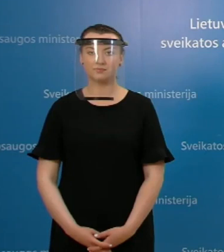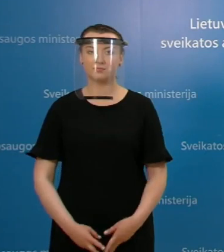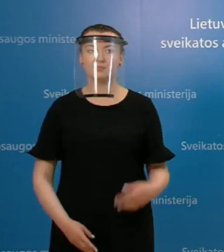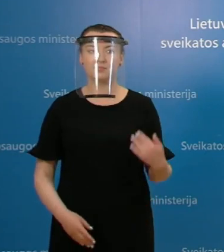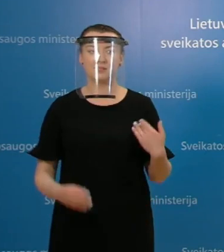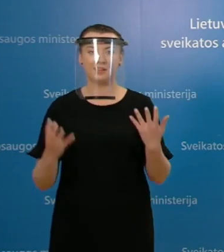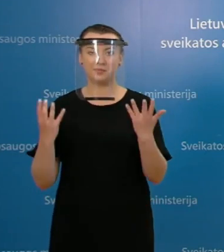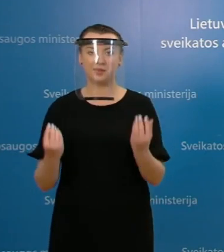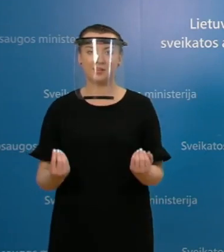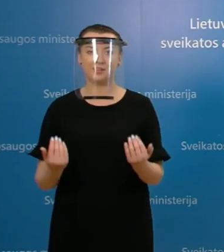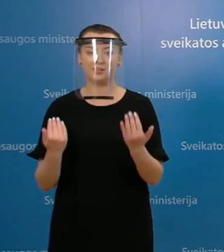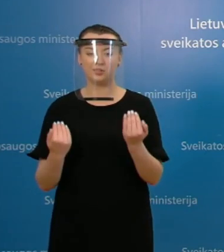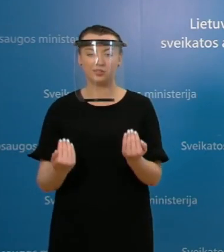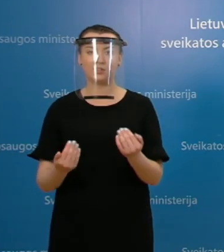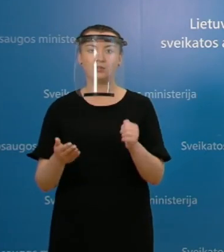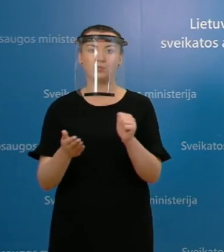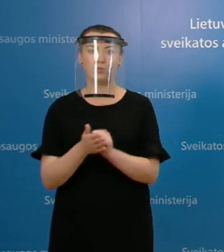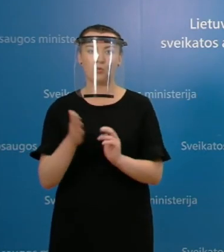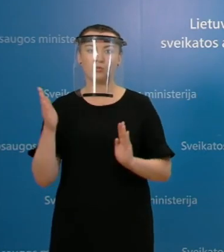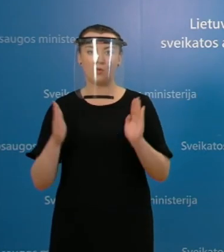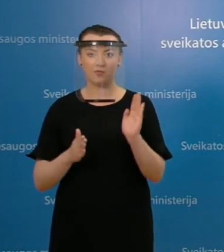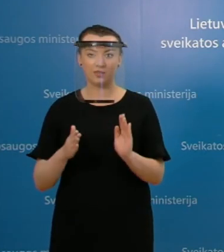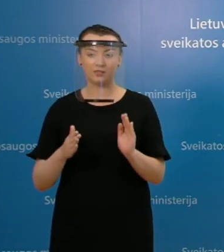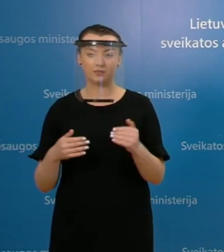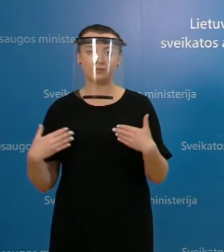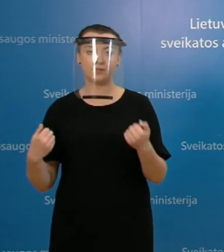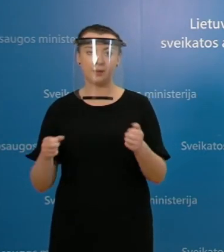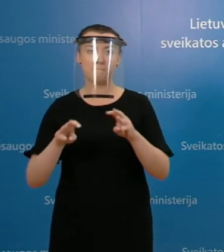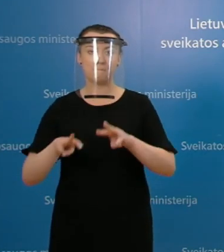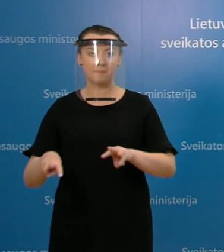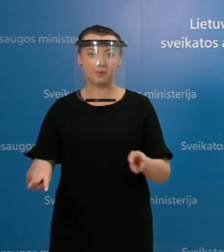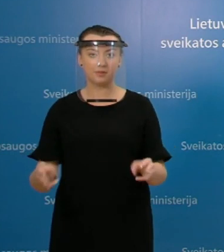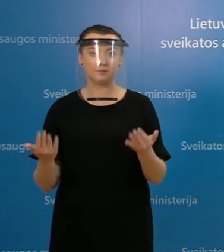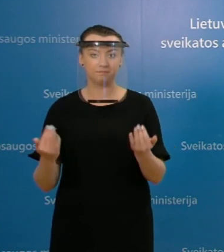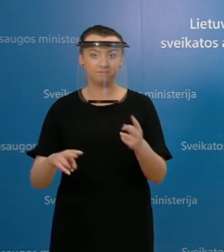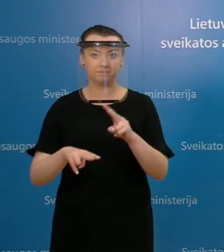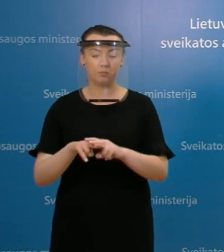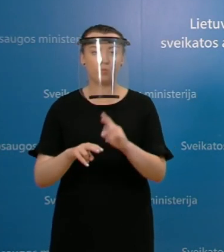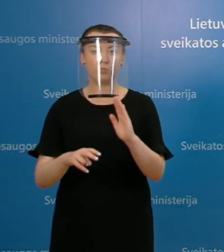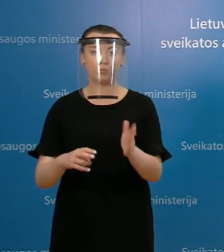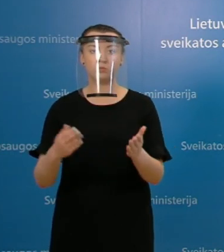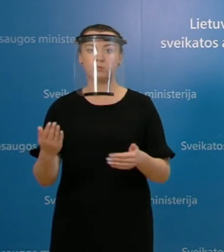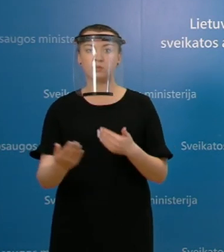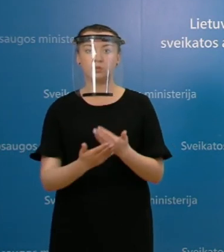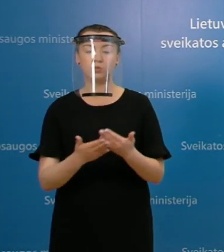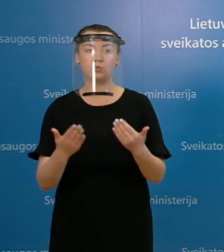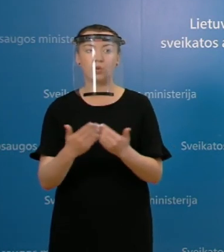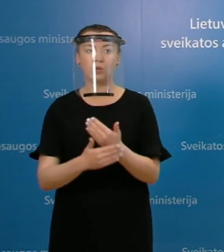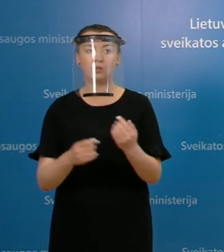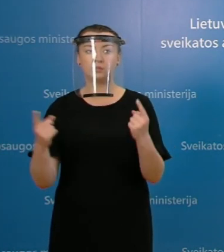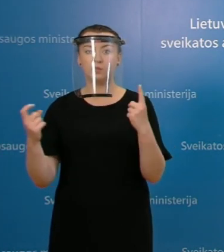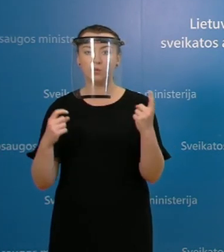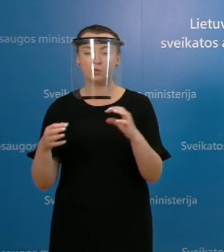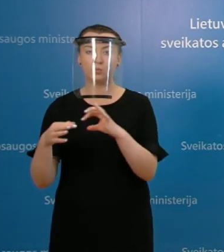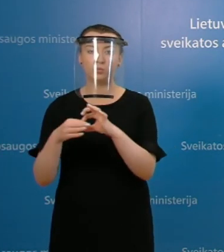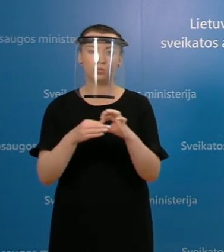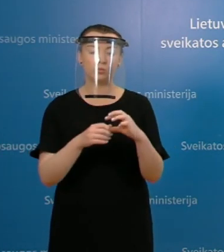Labadiena, sveikinamės iš spaudos konferencijos sveikatos apsaugos ministerijoje, kur bus pristatytos naujausios aktualijos susijusios